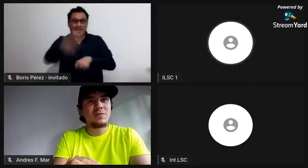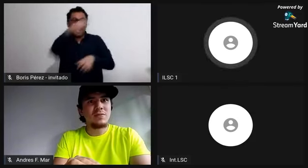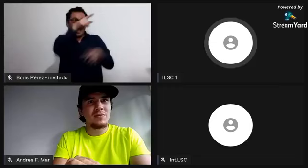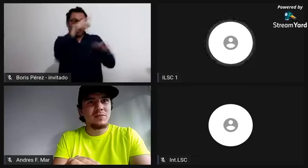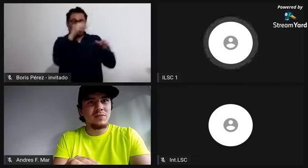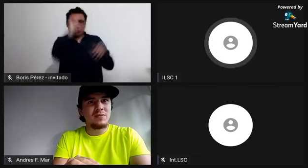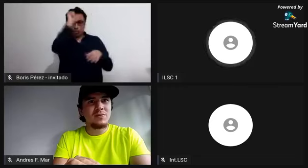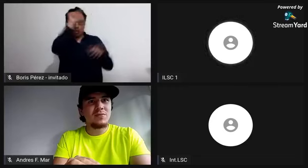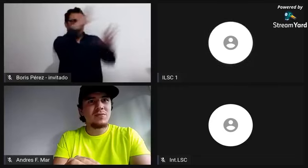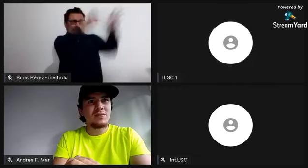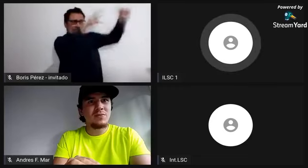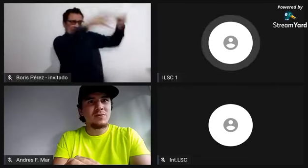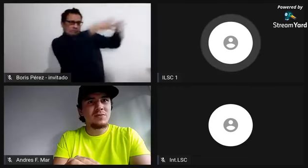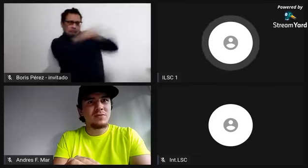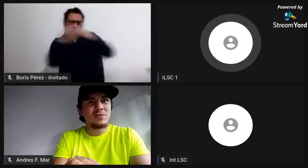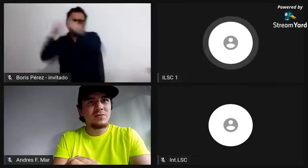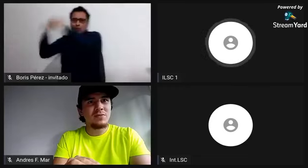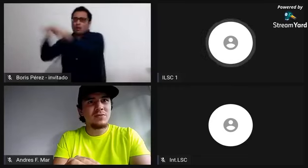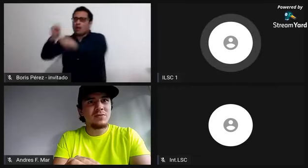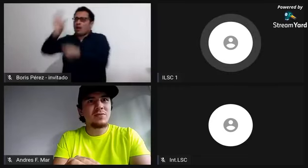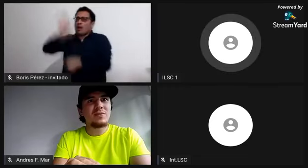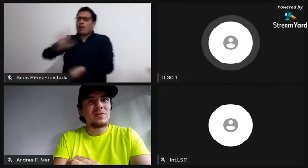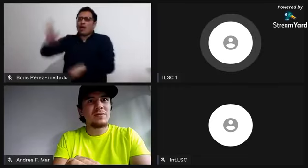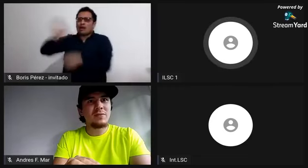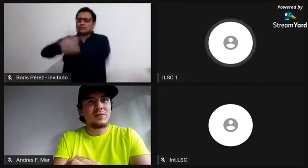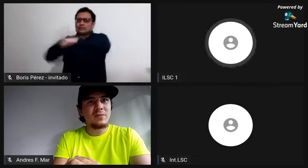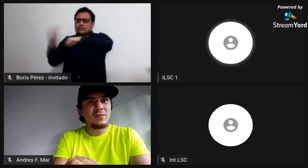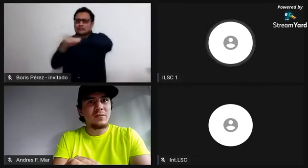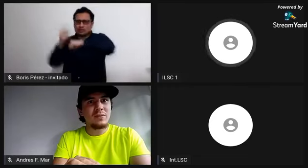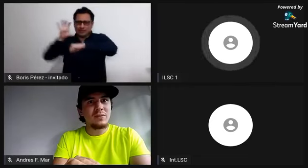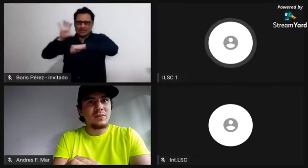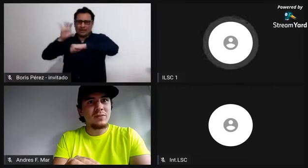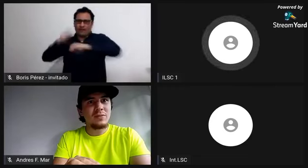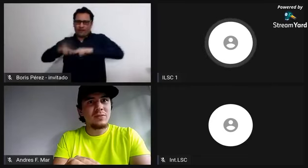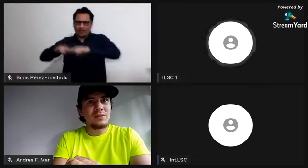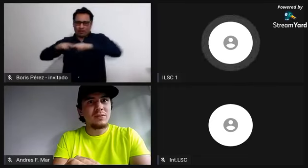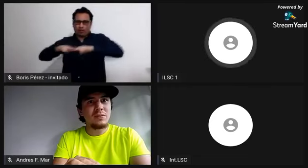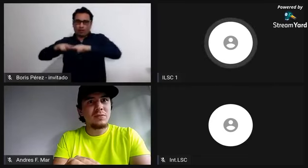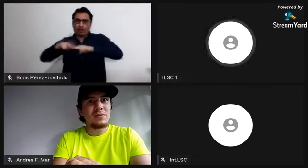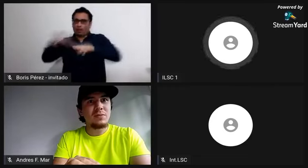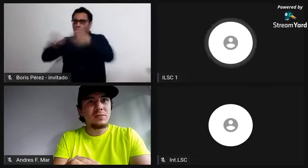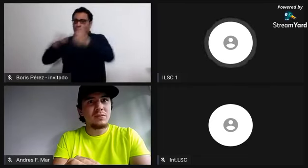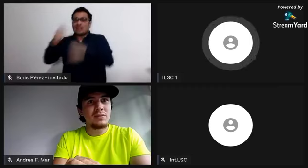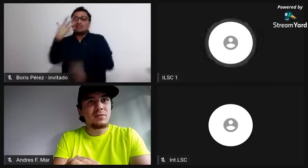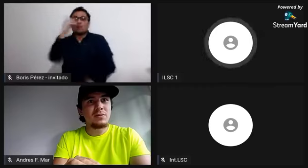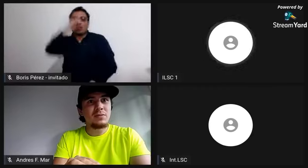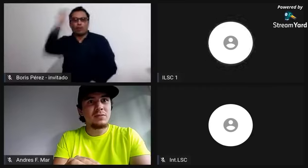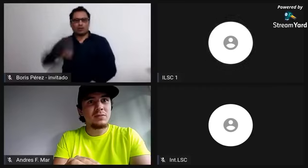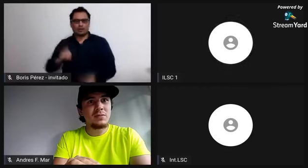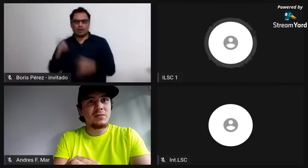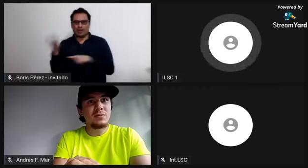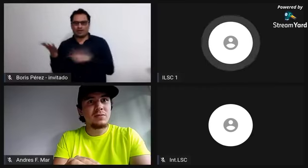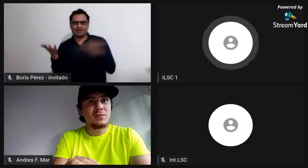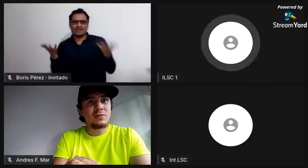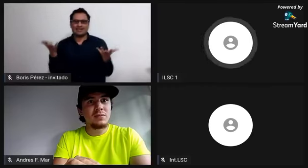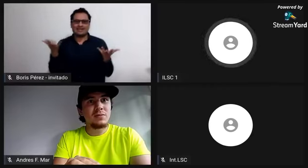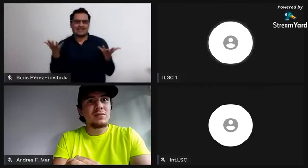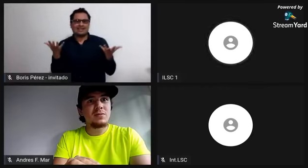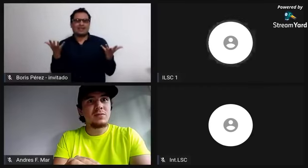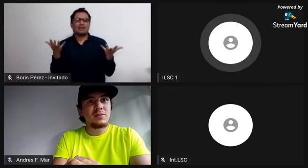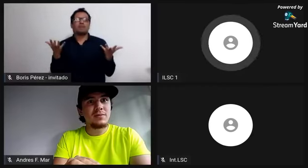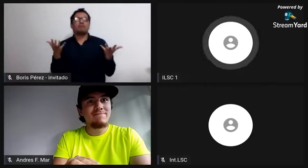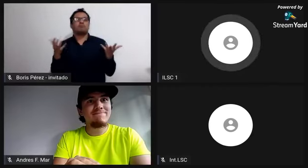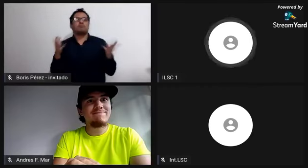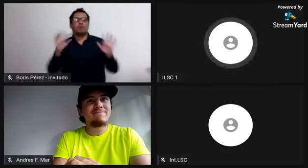también hablamos de otro tipo de características y de otros procesos que se dieron también, pues digamos,